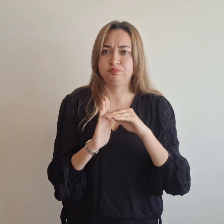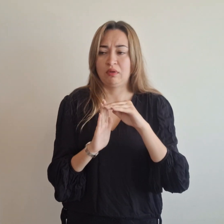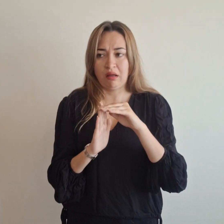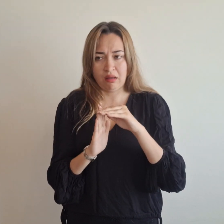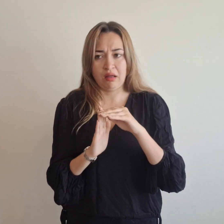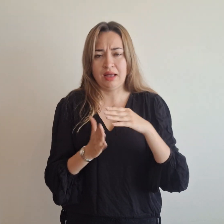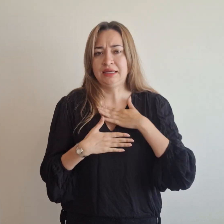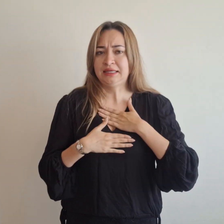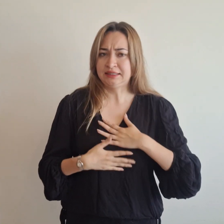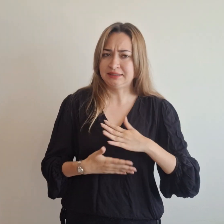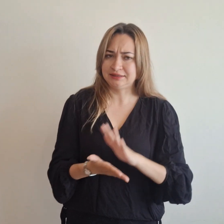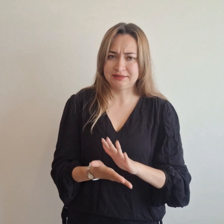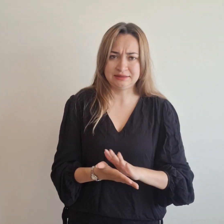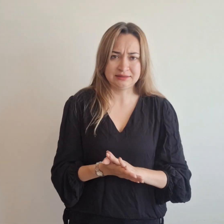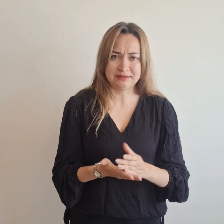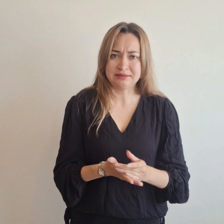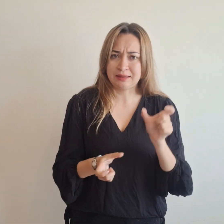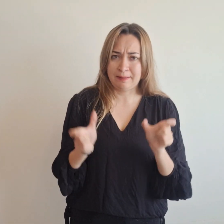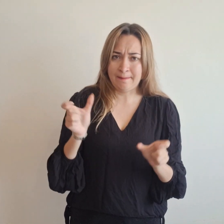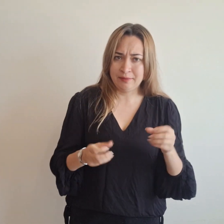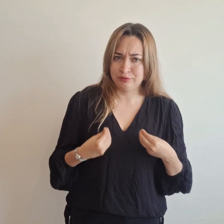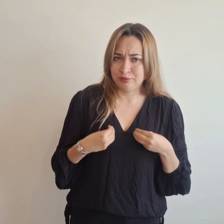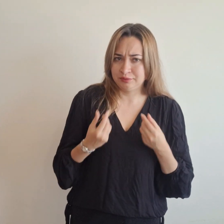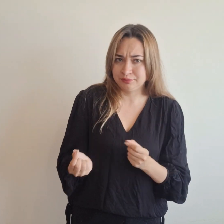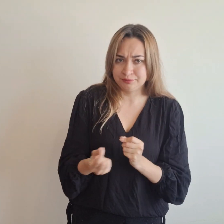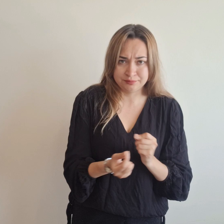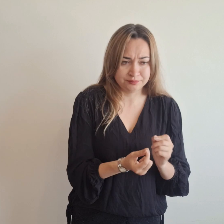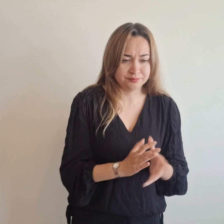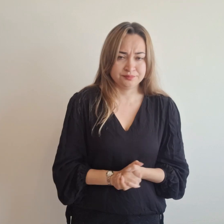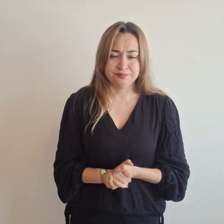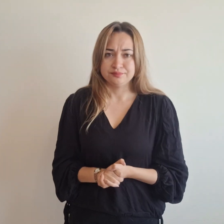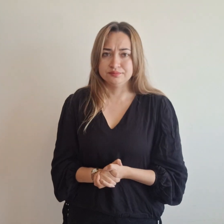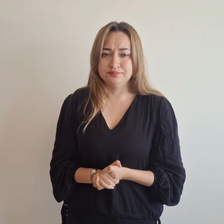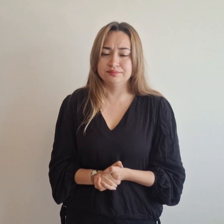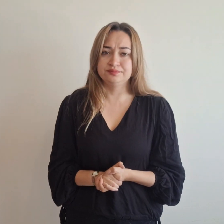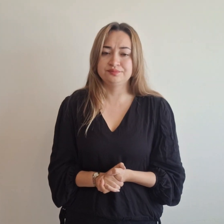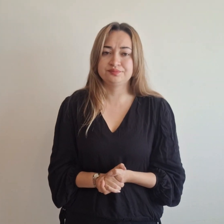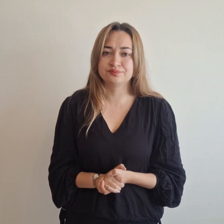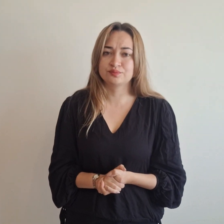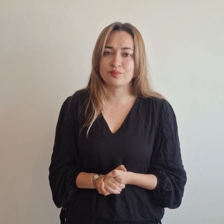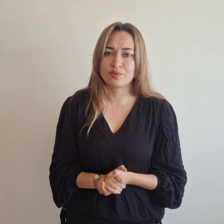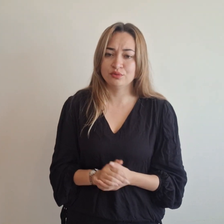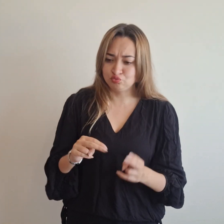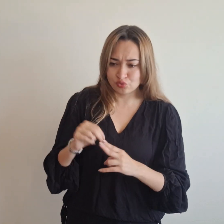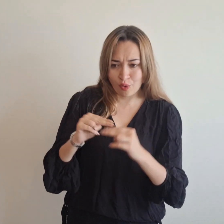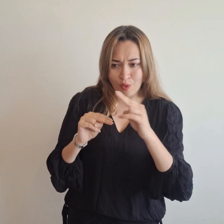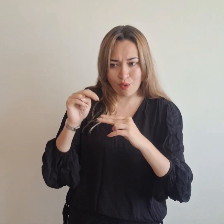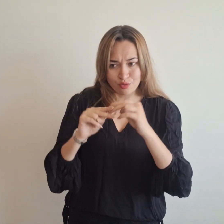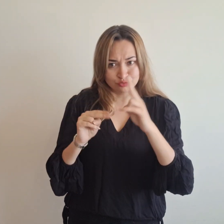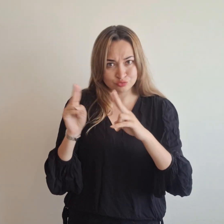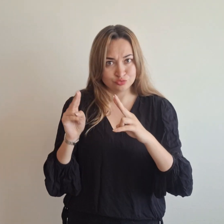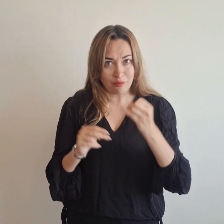tranquilidad a sus habitantes. Una infraestructura innovadora para un problema de décadas.